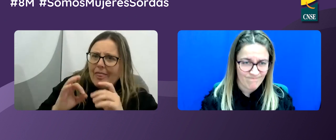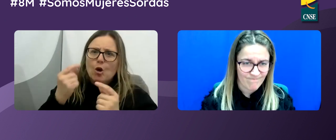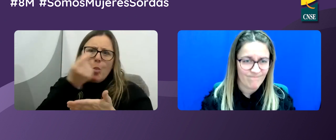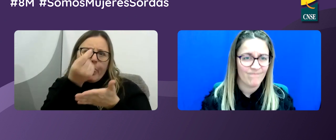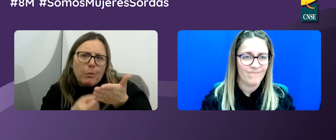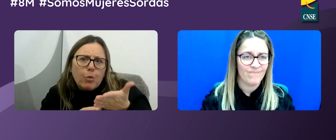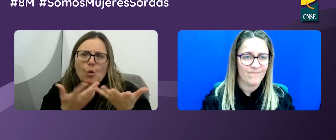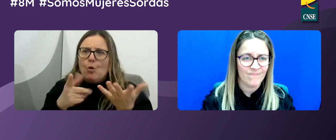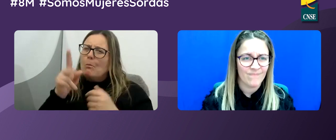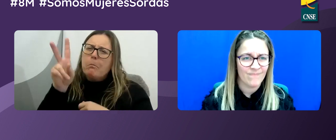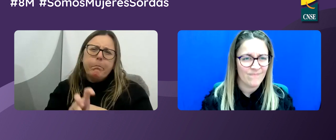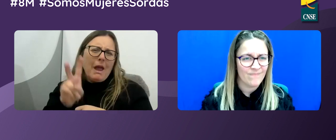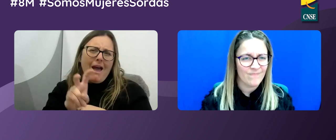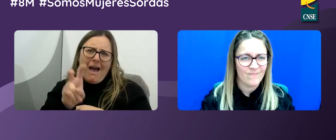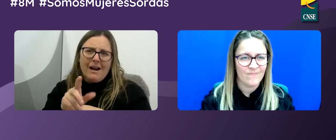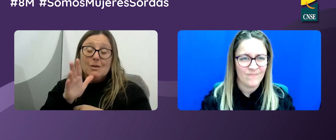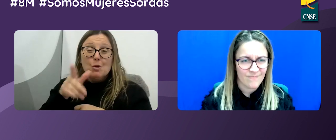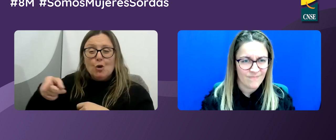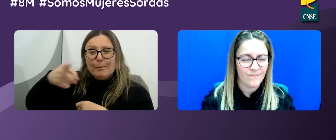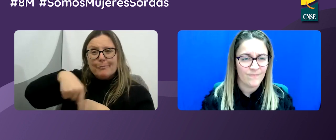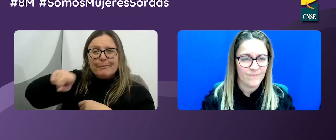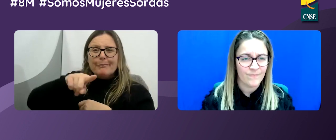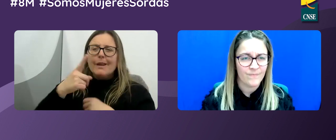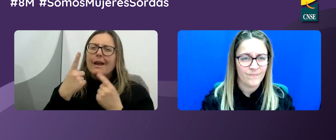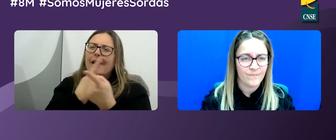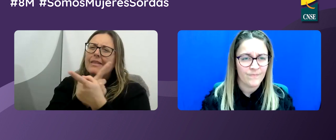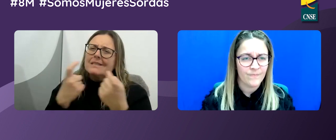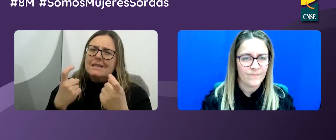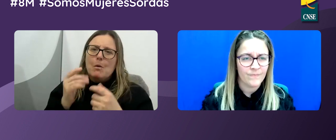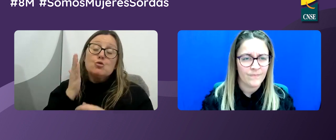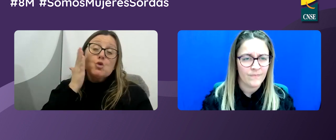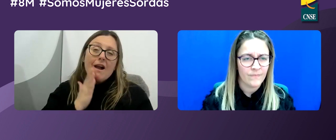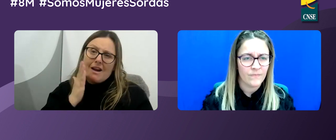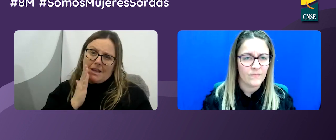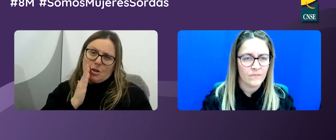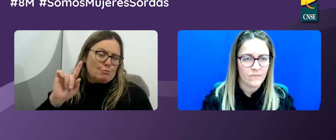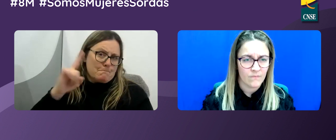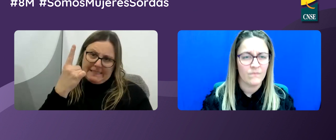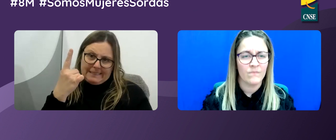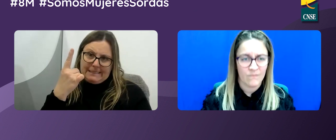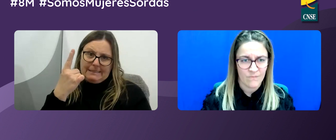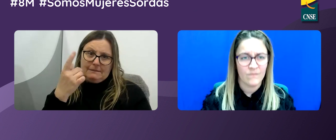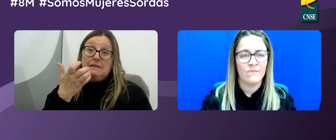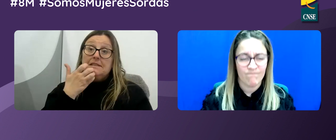señas, dibujos... Todo vale, porque lo que más necesitan es cariño.